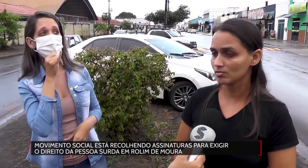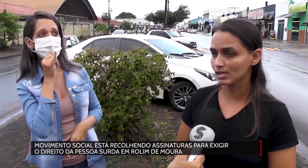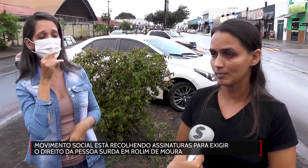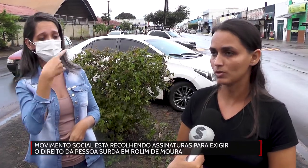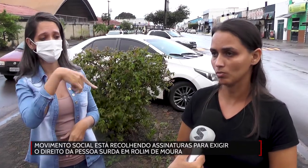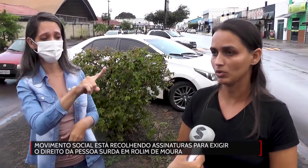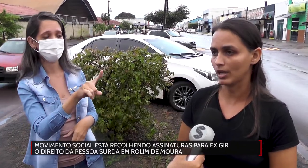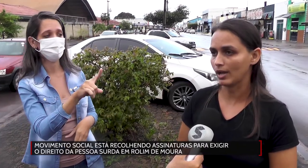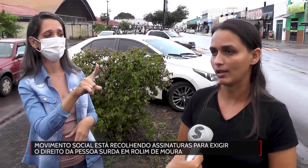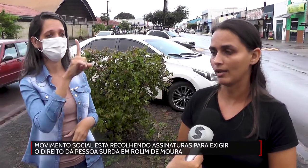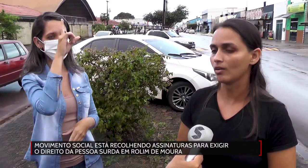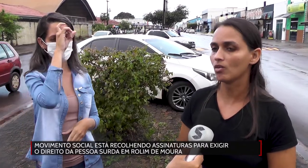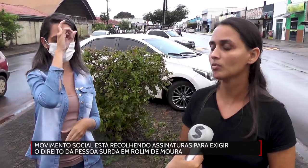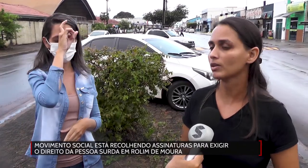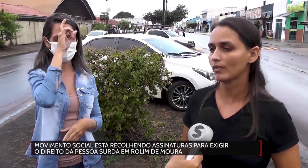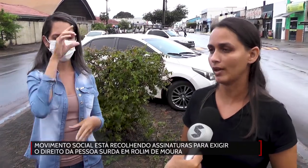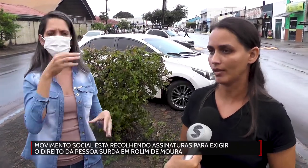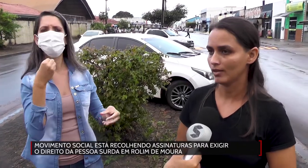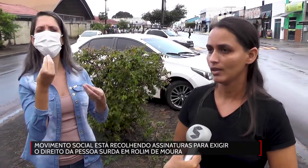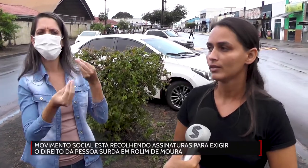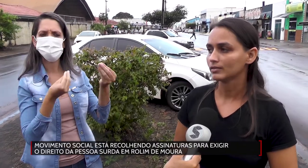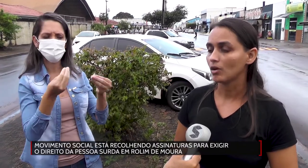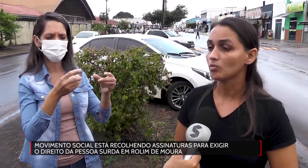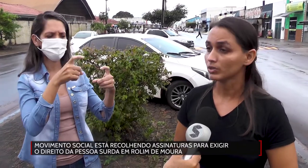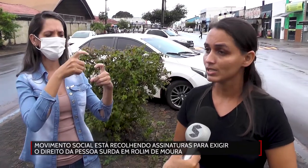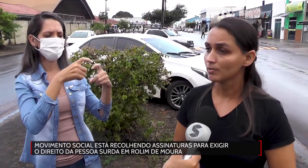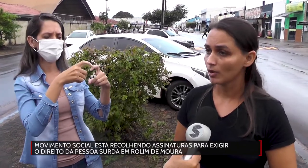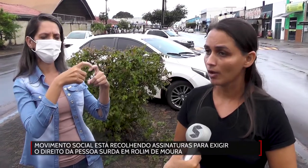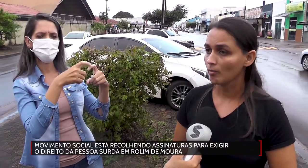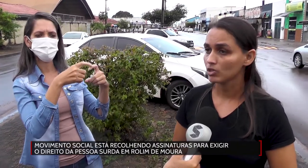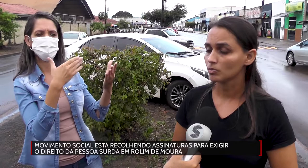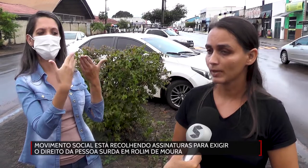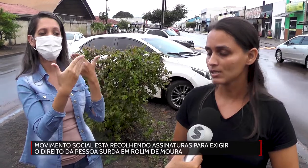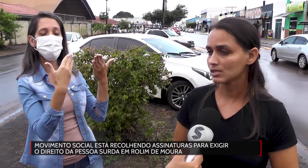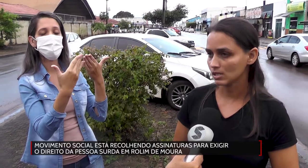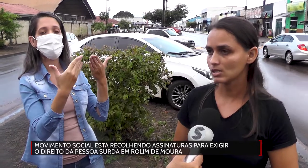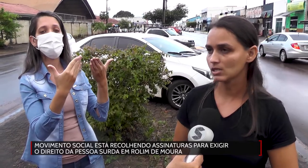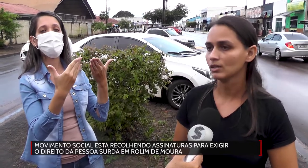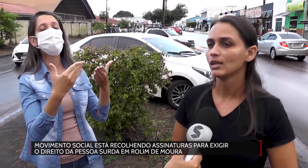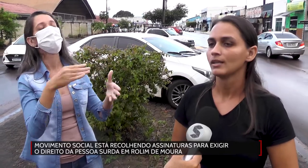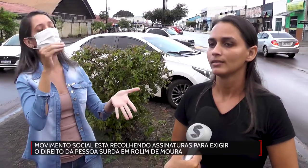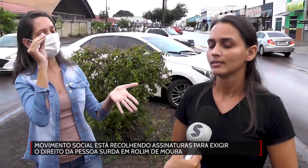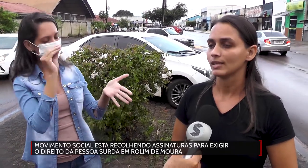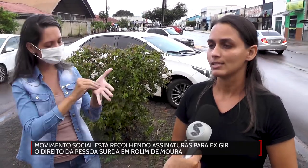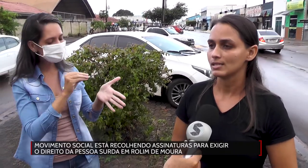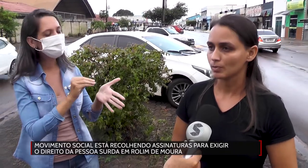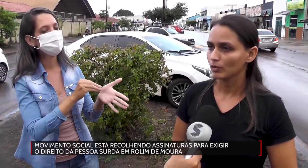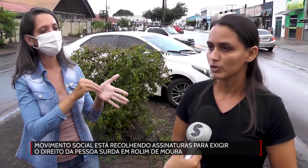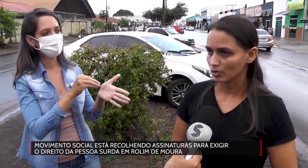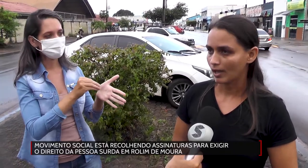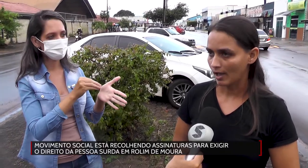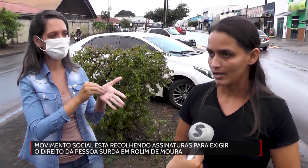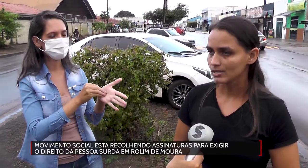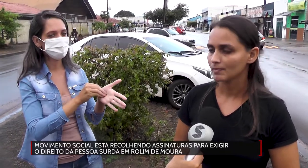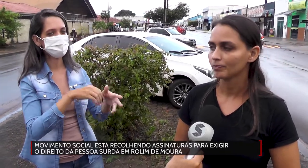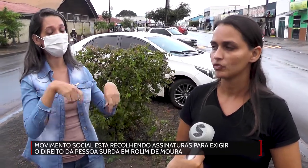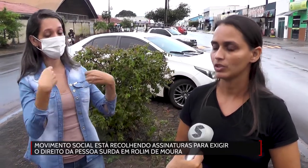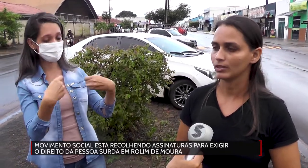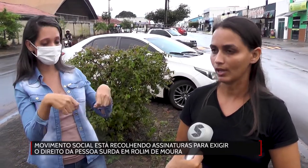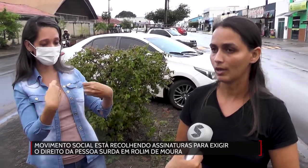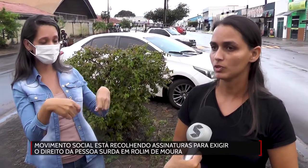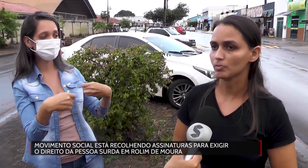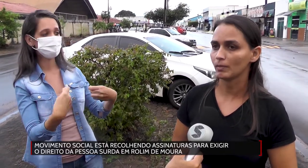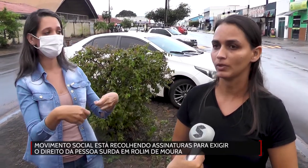como o médico não sabe se comunicar, né, Como que vai? Então, o município realmente precisa desses profissionais,